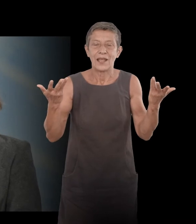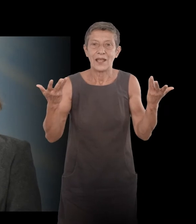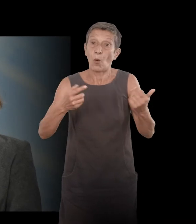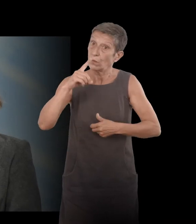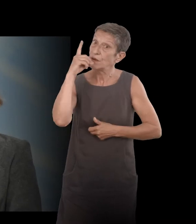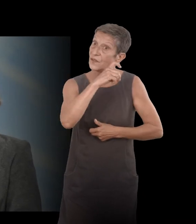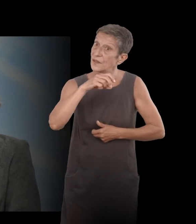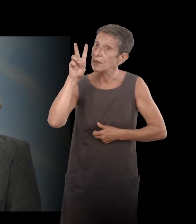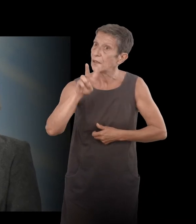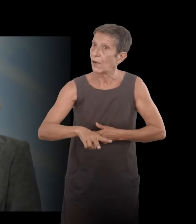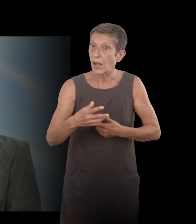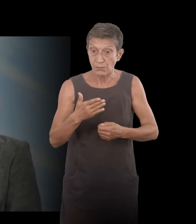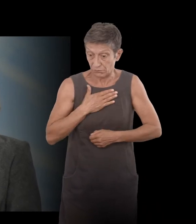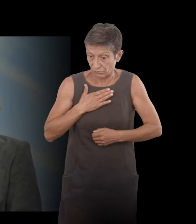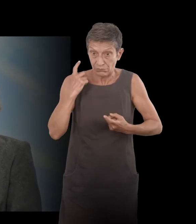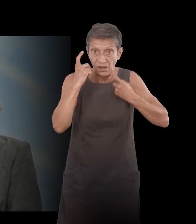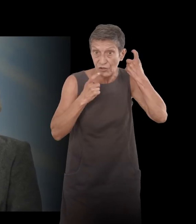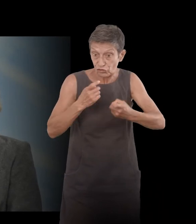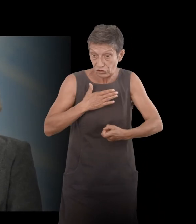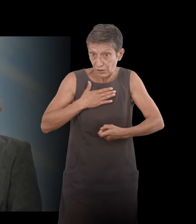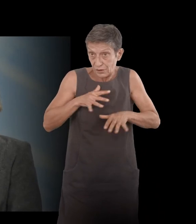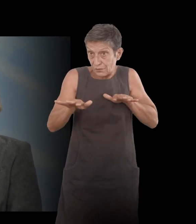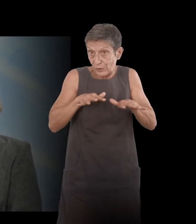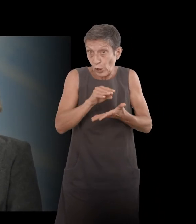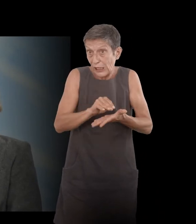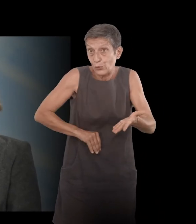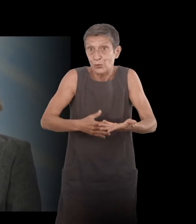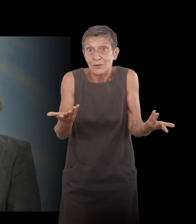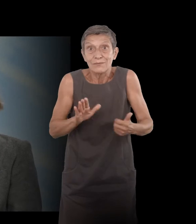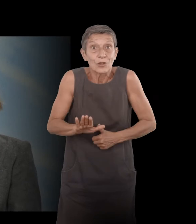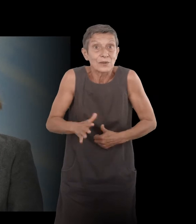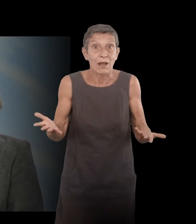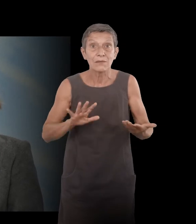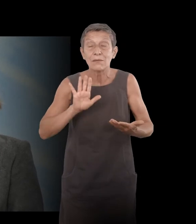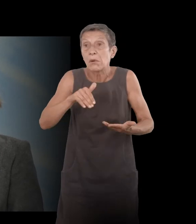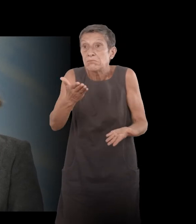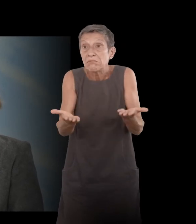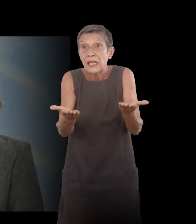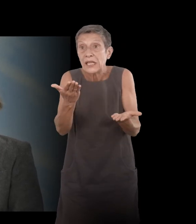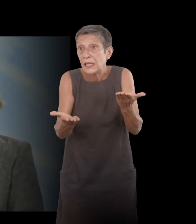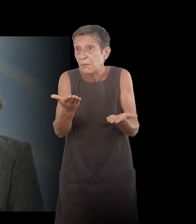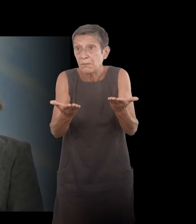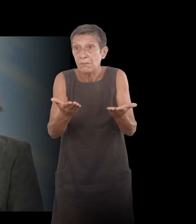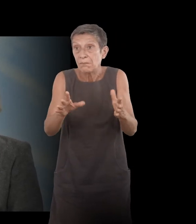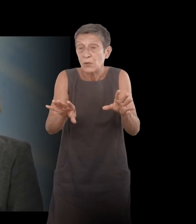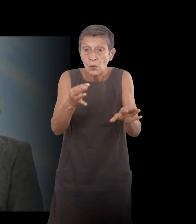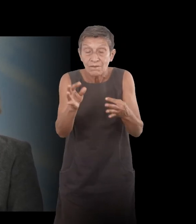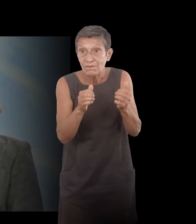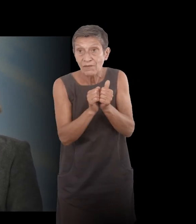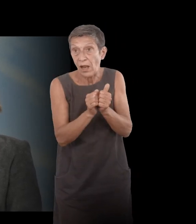temps c'est comme ça que je réfléchis,'est comme ça que j'écris. Donc l'équilibre s'est fait d'un travail mutuel, le mien, celui de